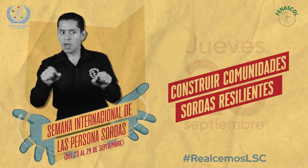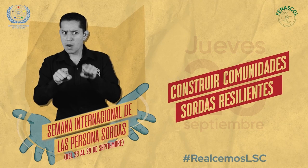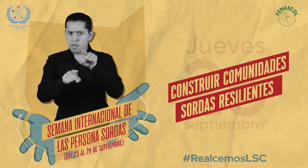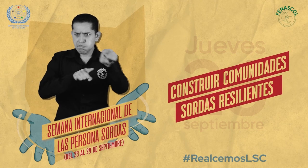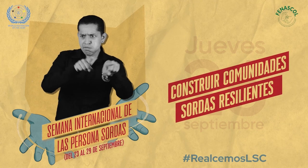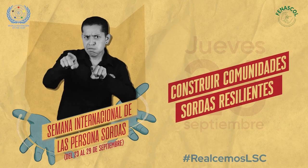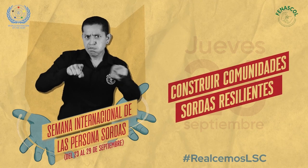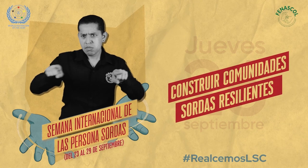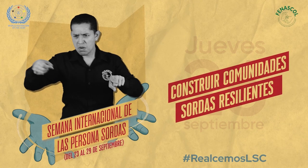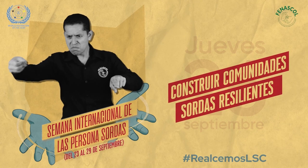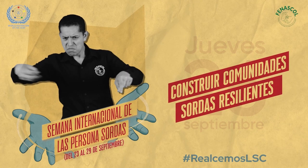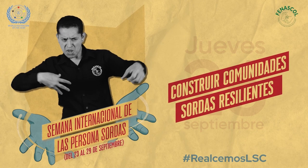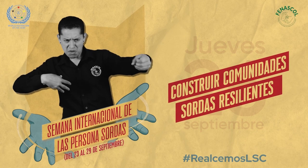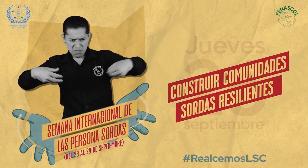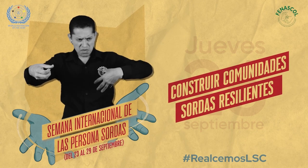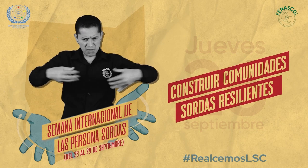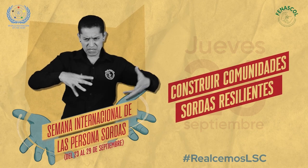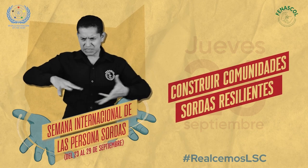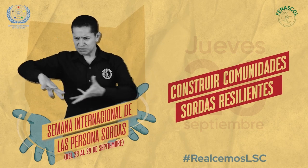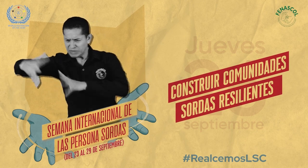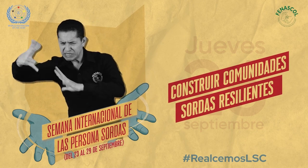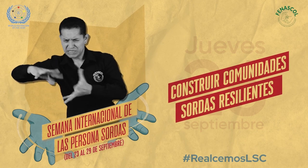Construyendo comunidades sordas resilientes